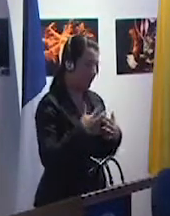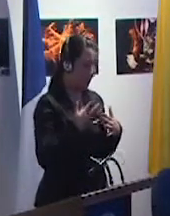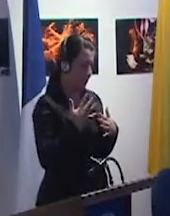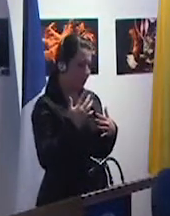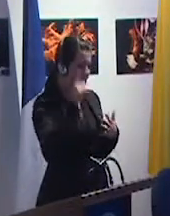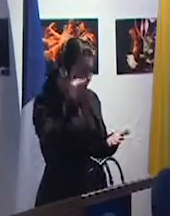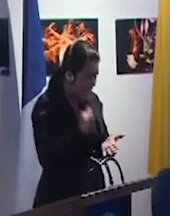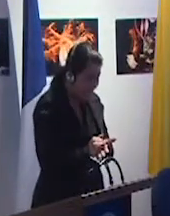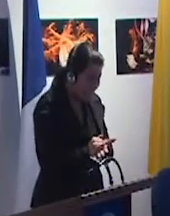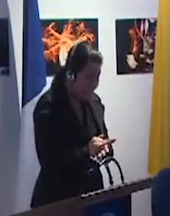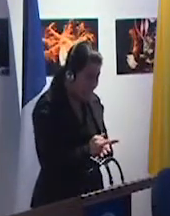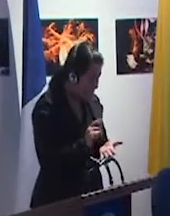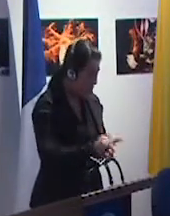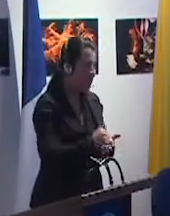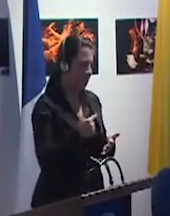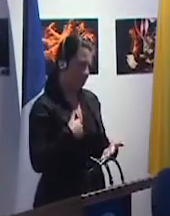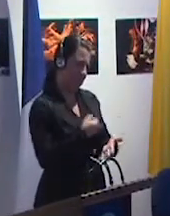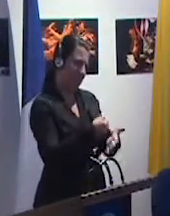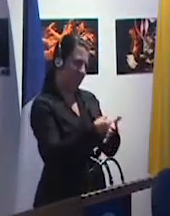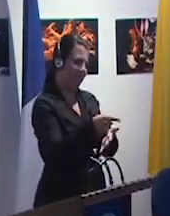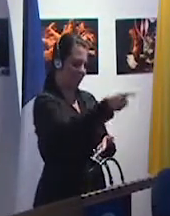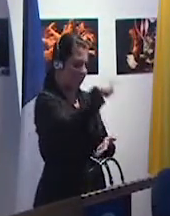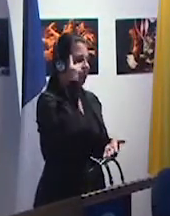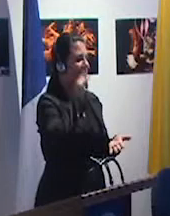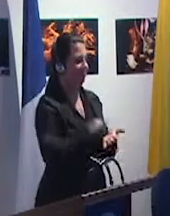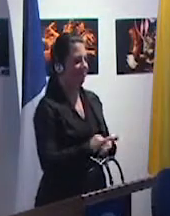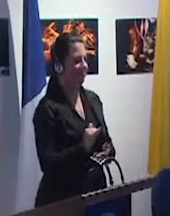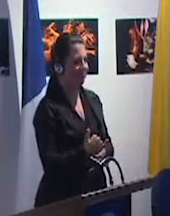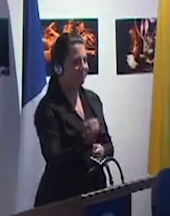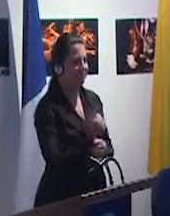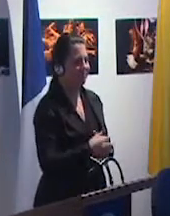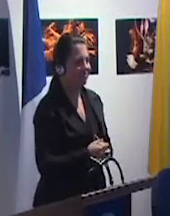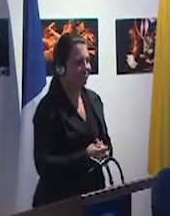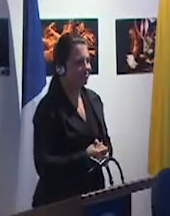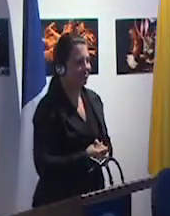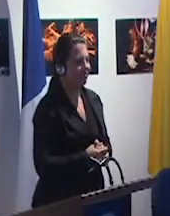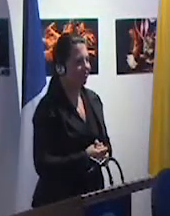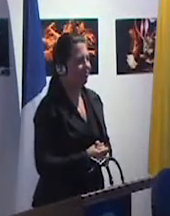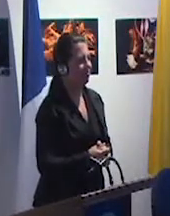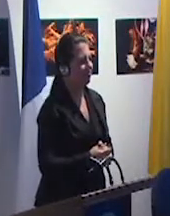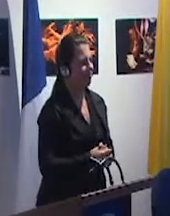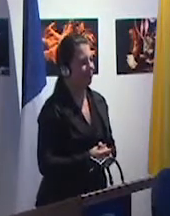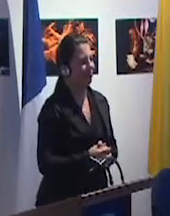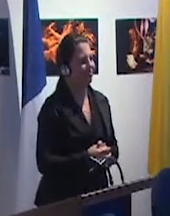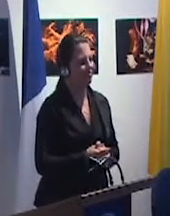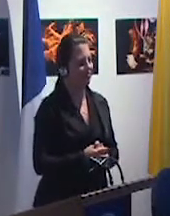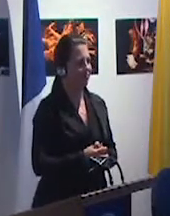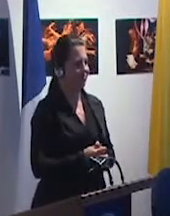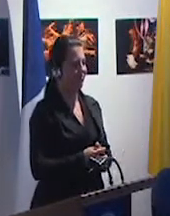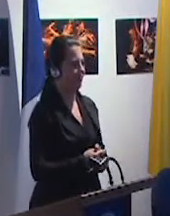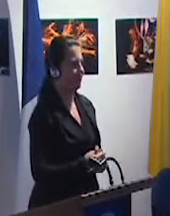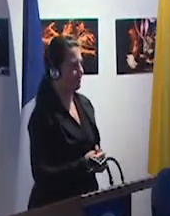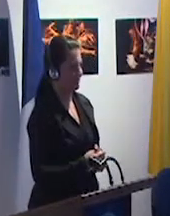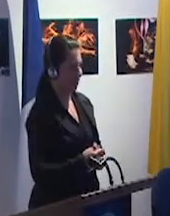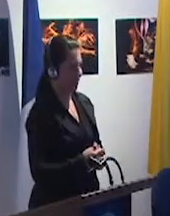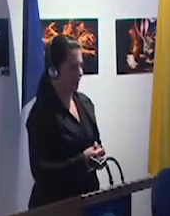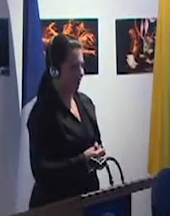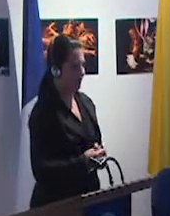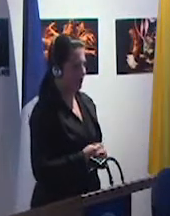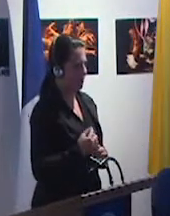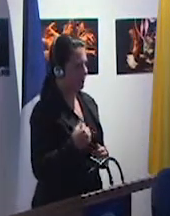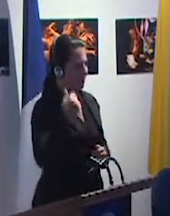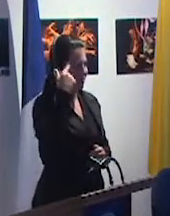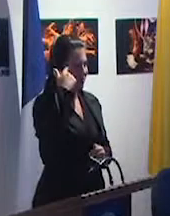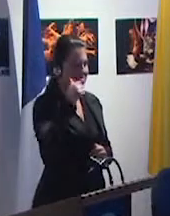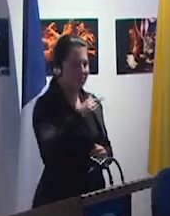dans la façon de penser la place des enfants à besoins particuliers dans l